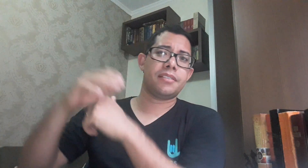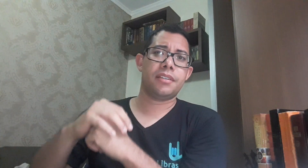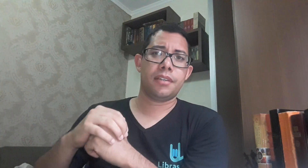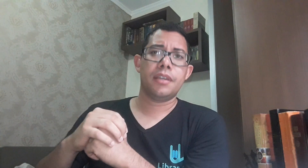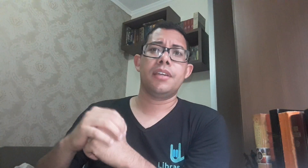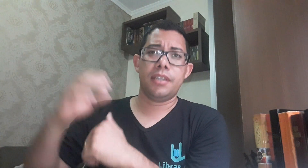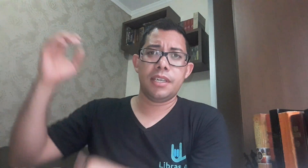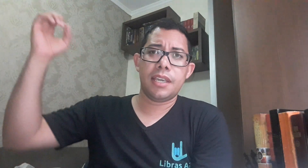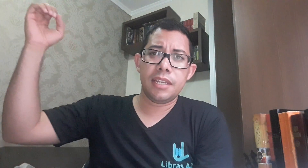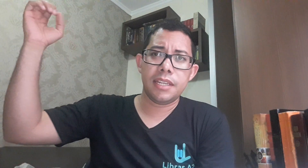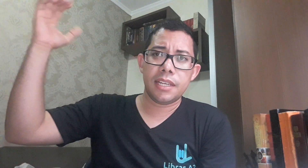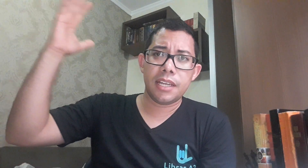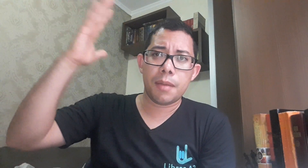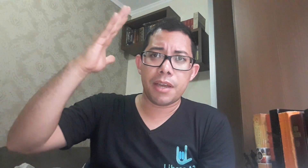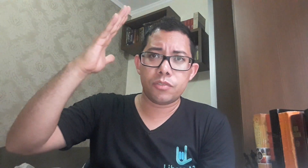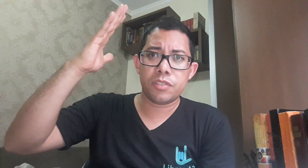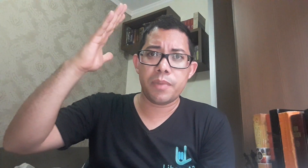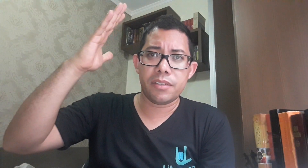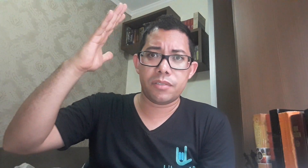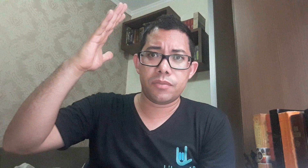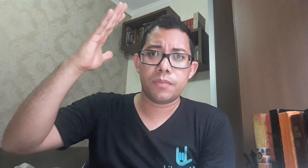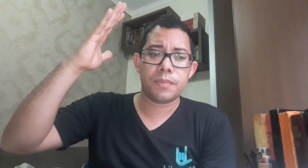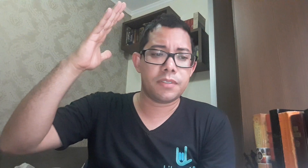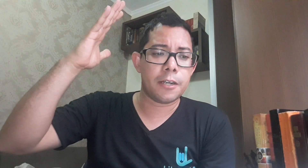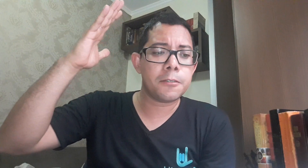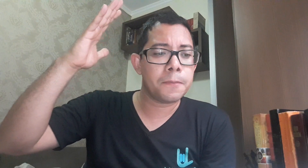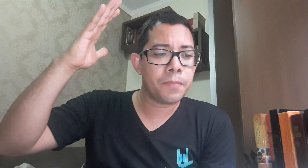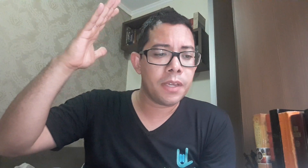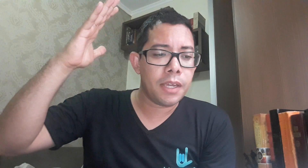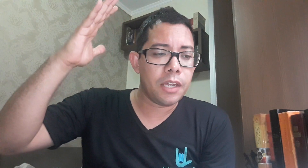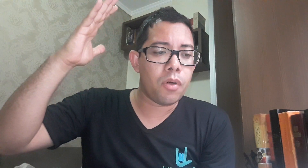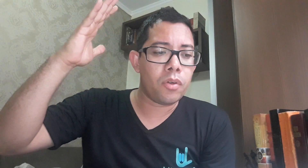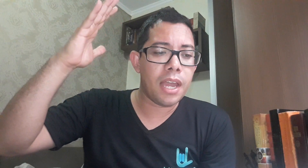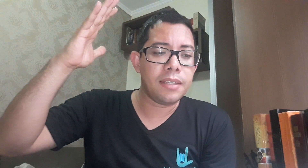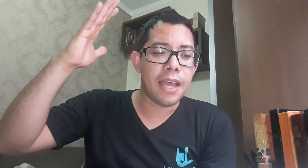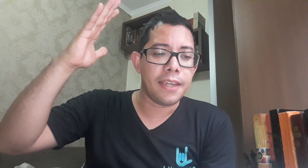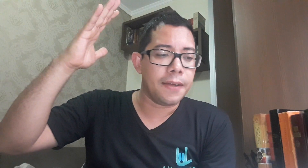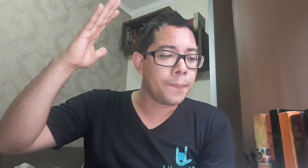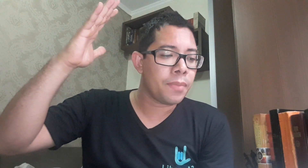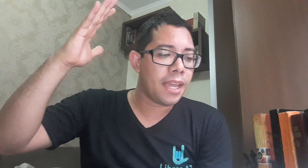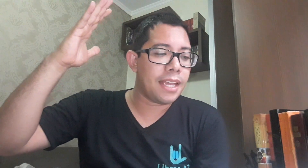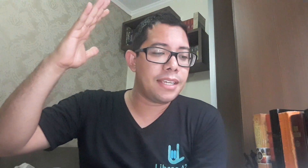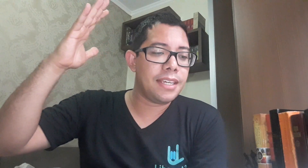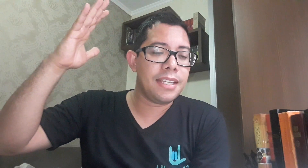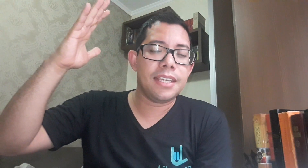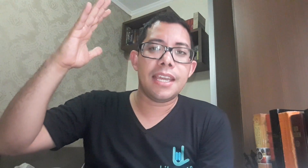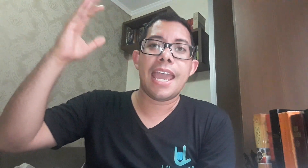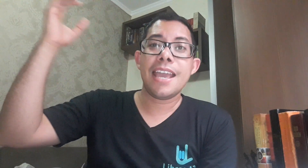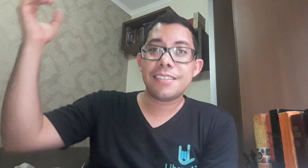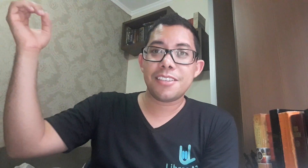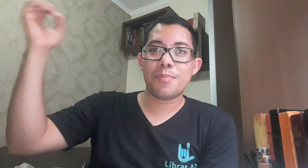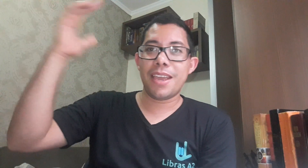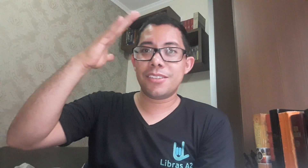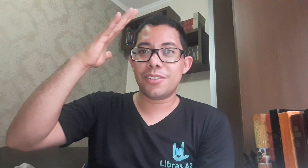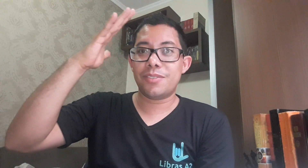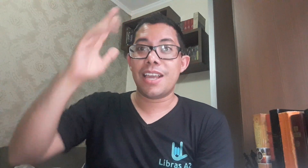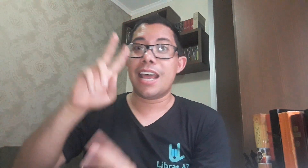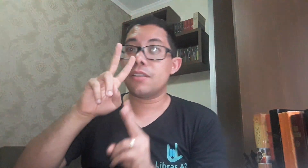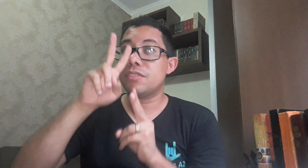que ele iria derramar as suas bênçãos. Certo? E qual que a ideia? É que essas bênçãos, elas nos